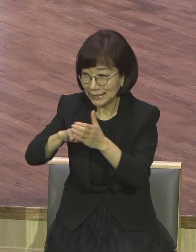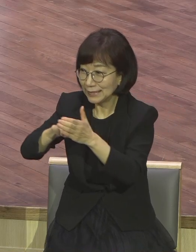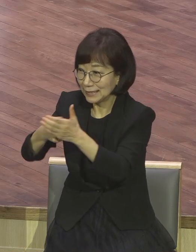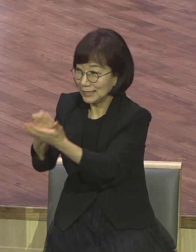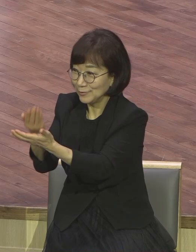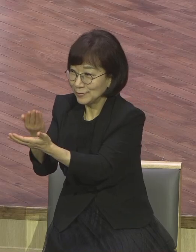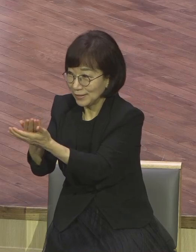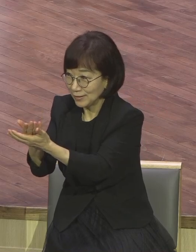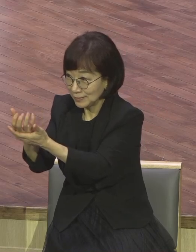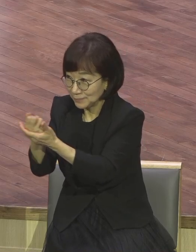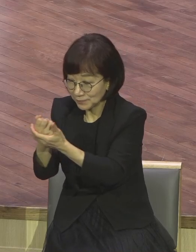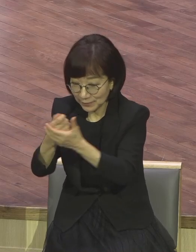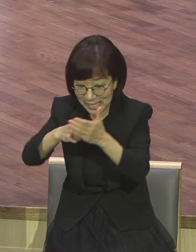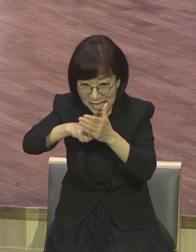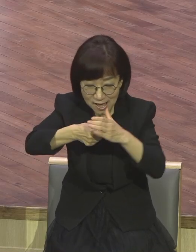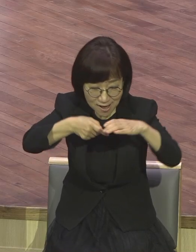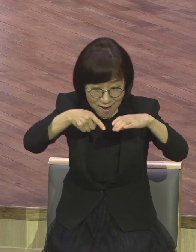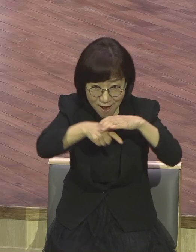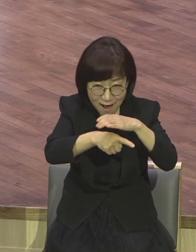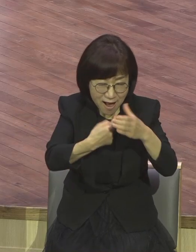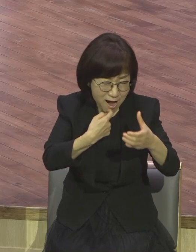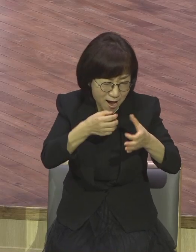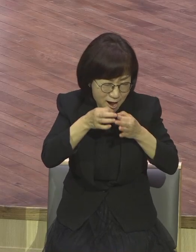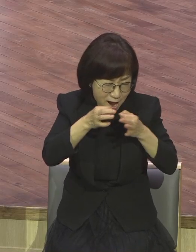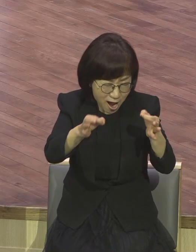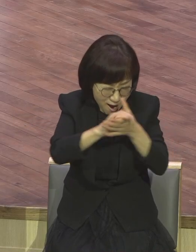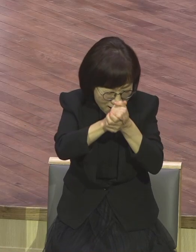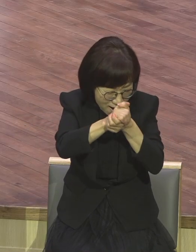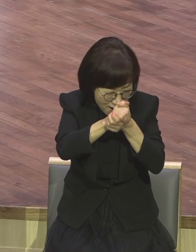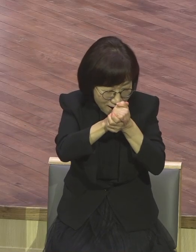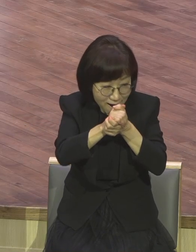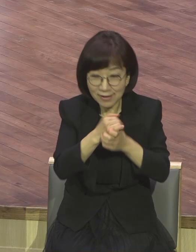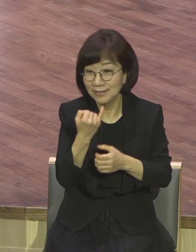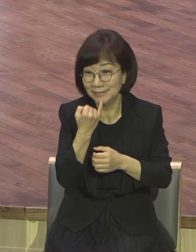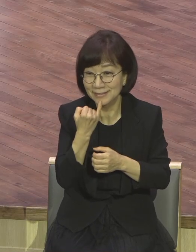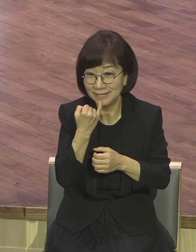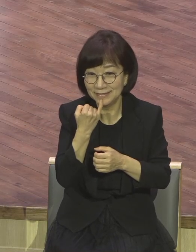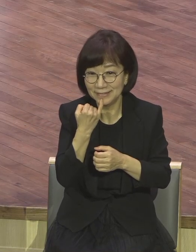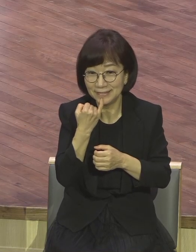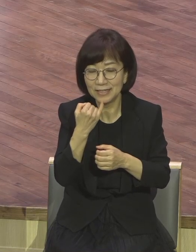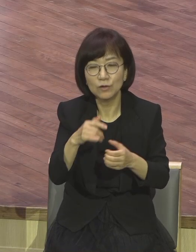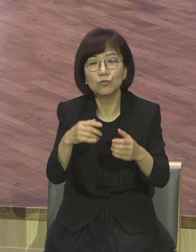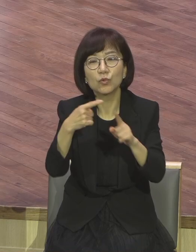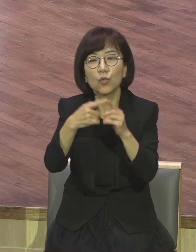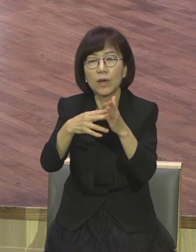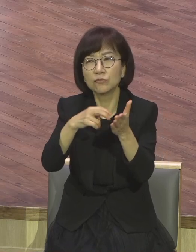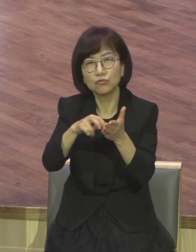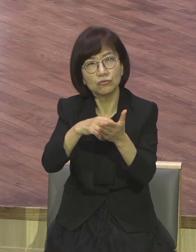그냥 부릴집고 떠들고 혼자 뒹굴어도 괜찮아요. 되어있다니까. 이런 줄도 모르지.